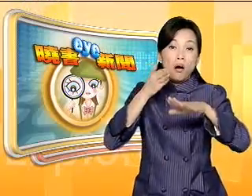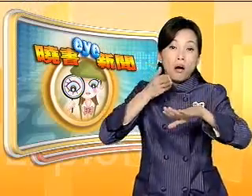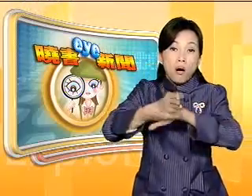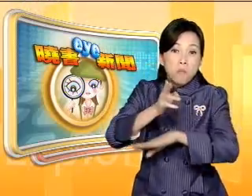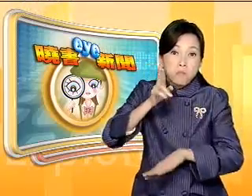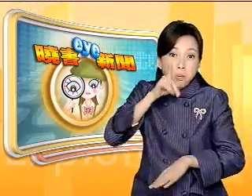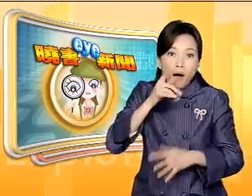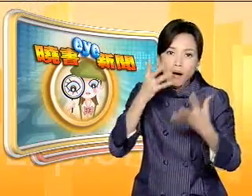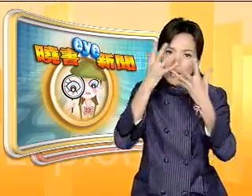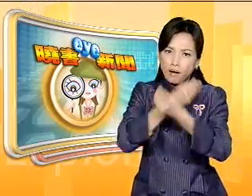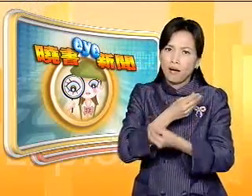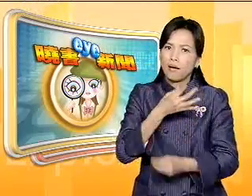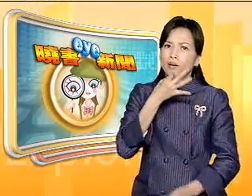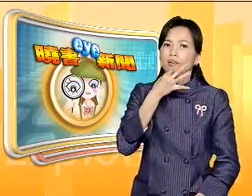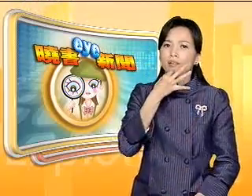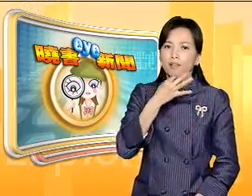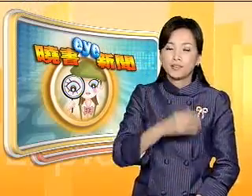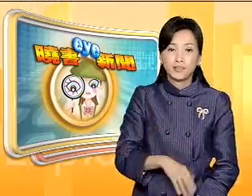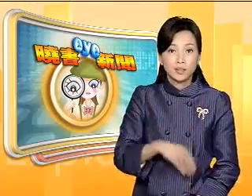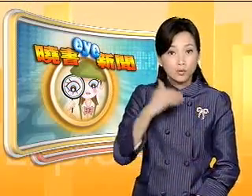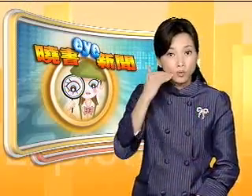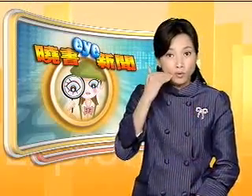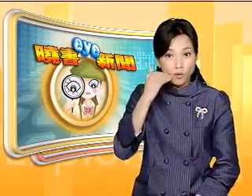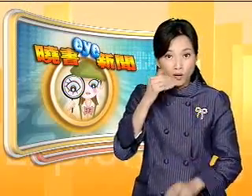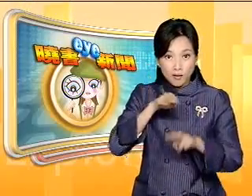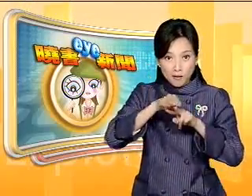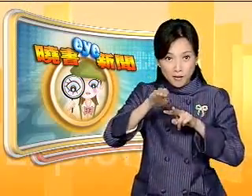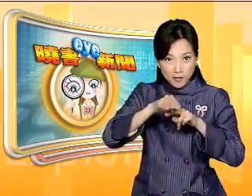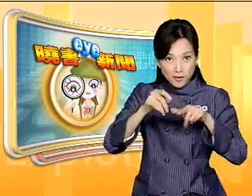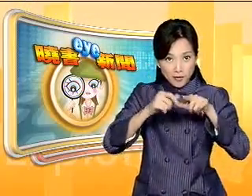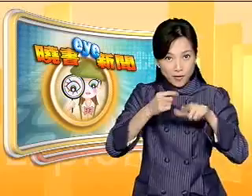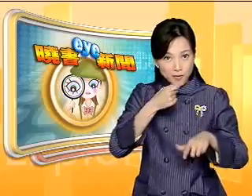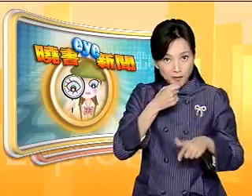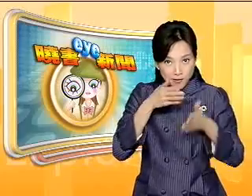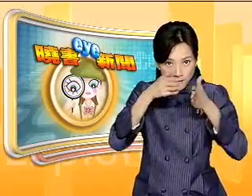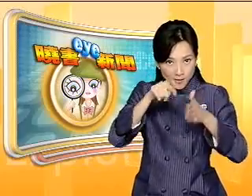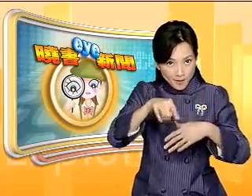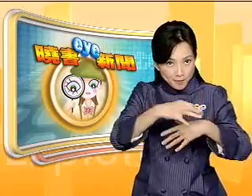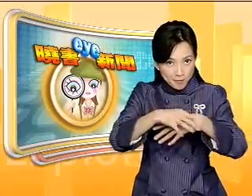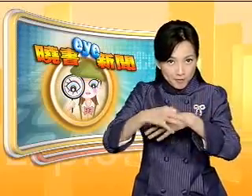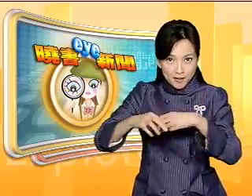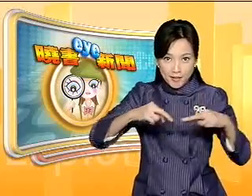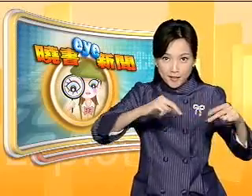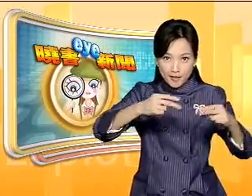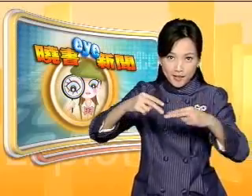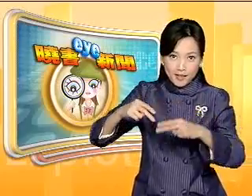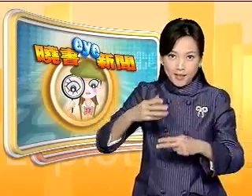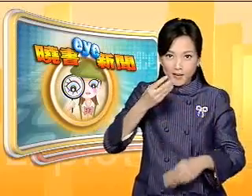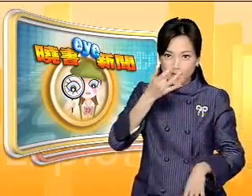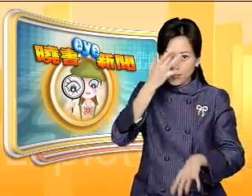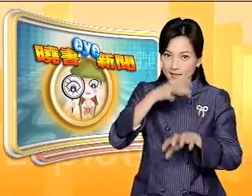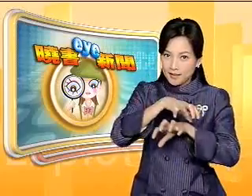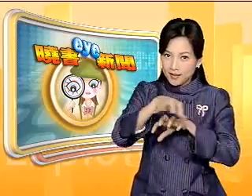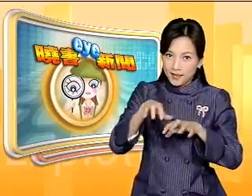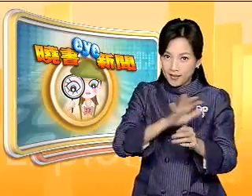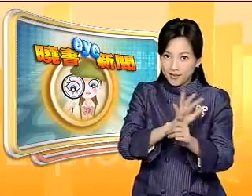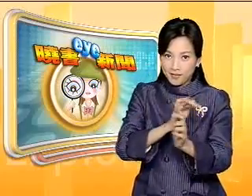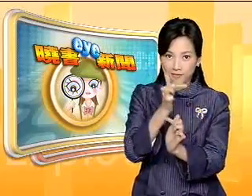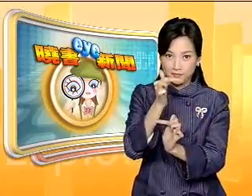站如果高铁它连这些地方都改进了那么对于听障朋友的无障碍环境可就是